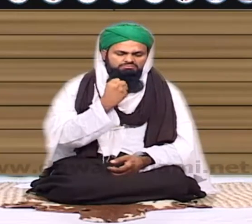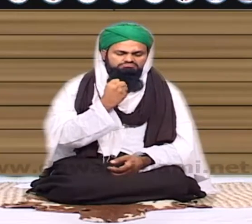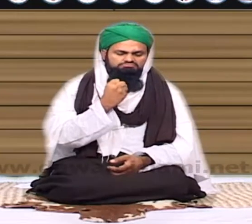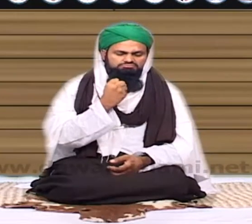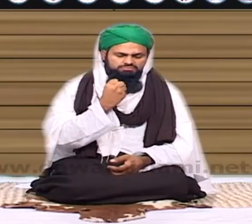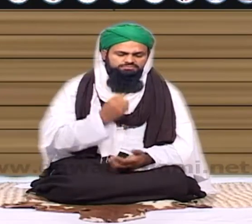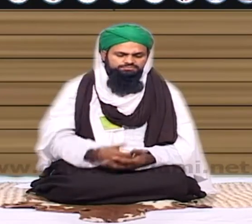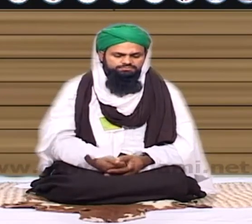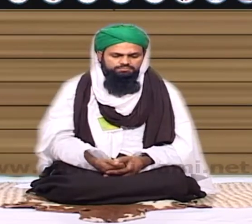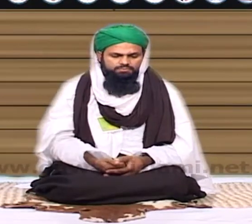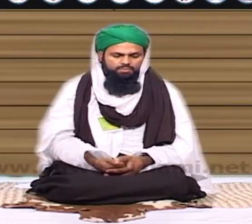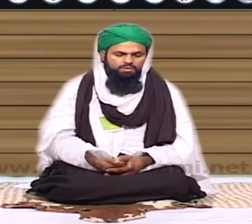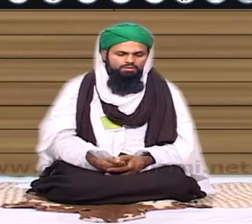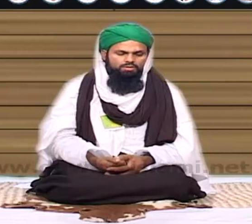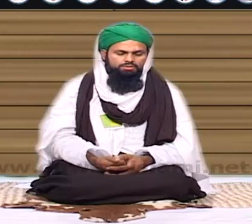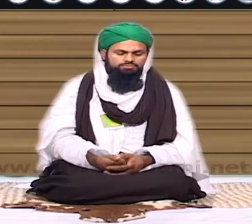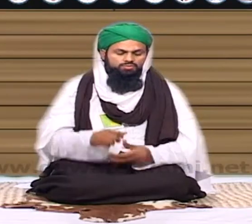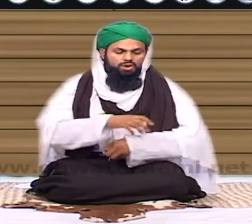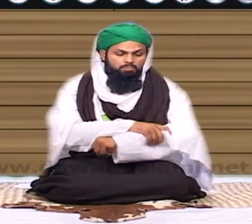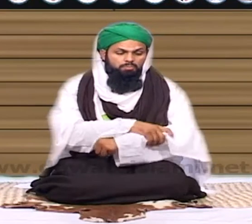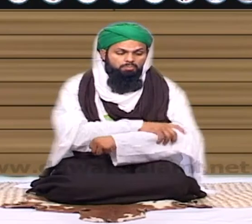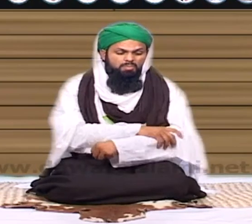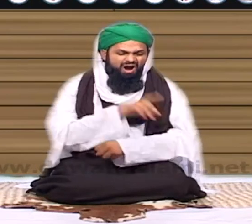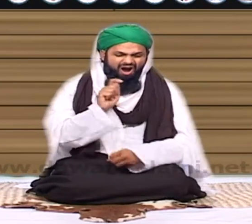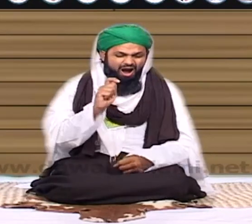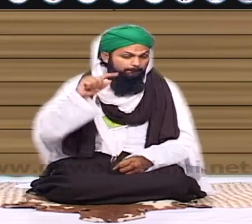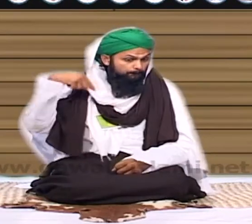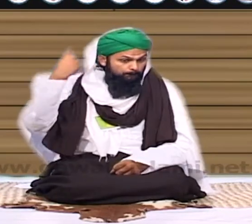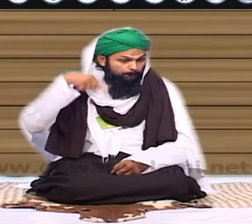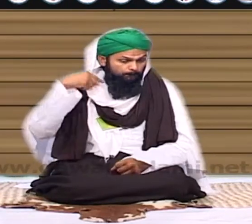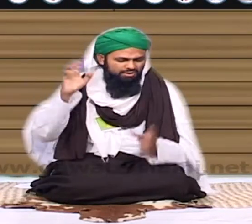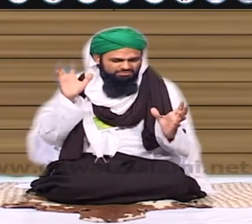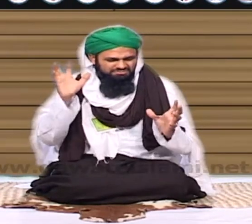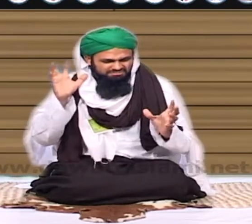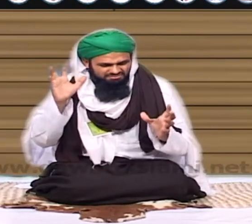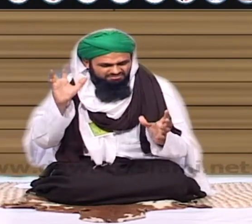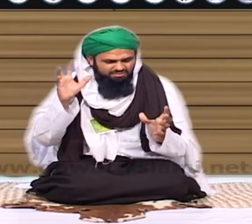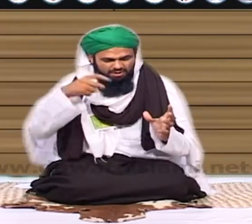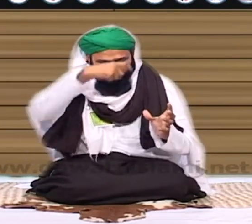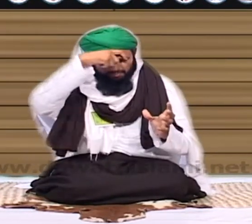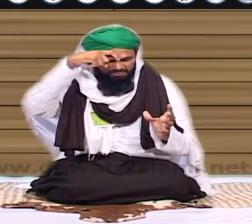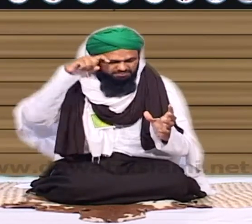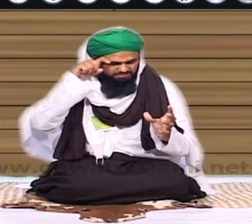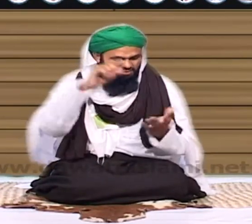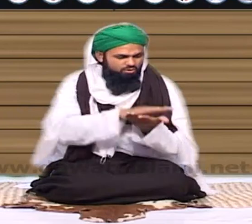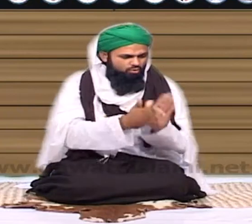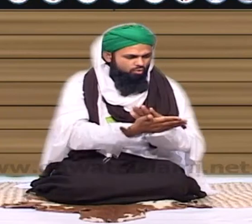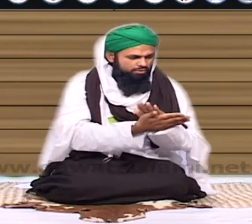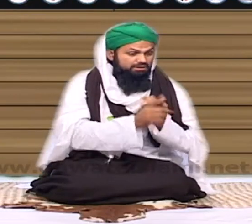بندہ مالدار نہیں ہو سکتا میں تو اس مزدور کو خوش نصیب سمجھتا ہوں کہ جو پسینہ باہر کر اپنی روٹی پیدا